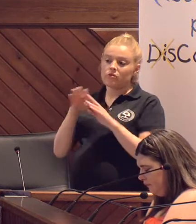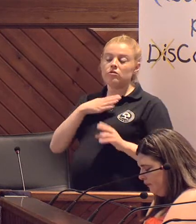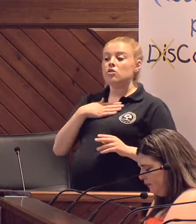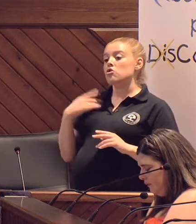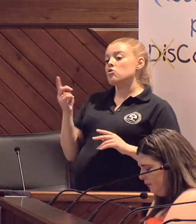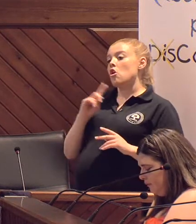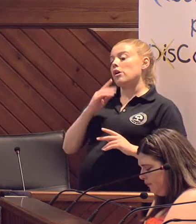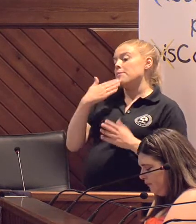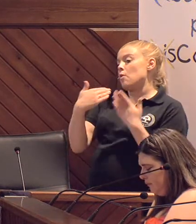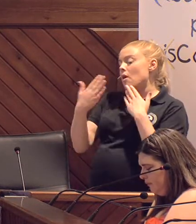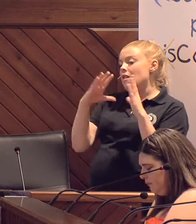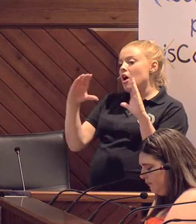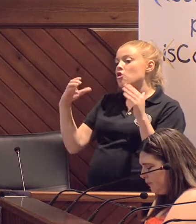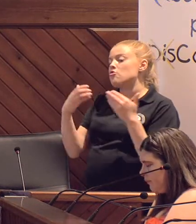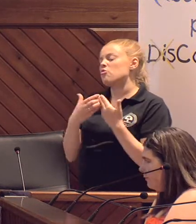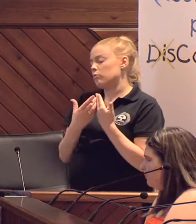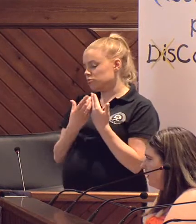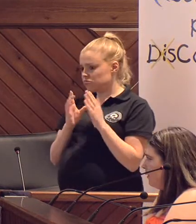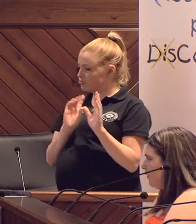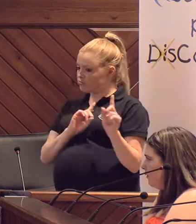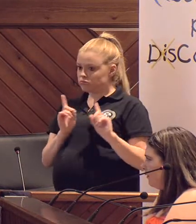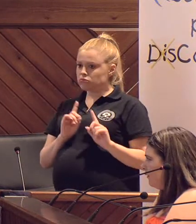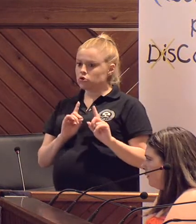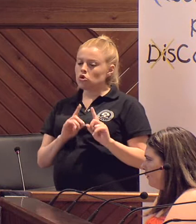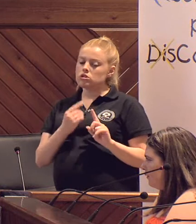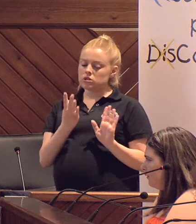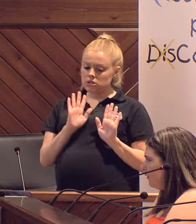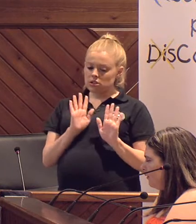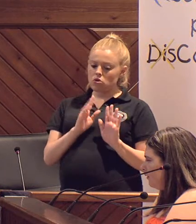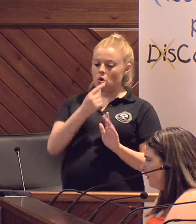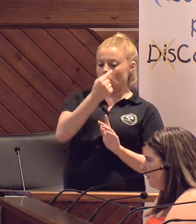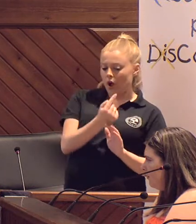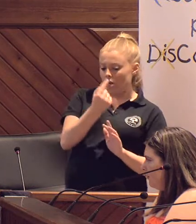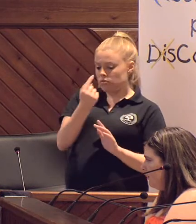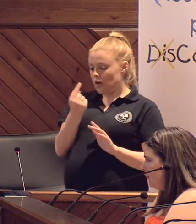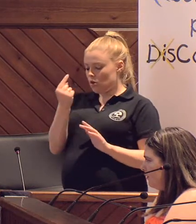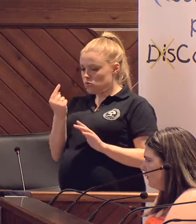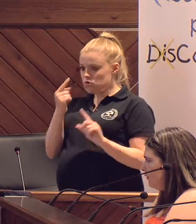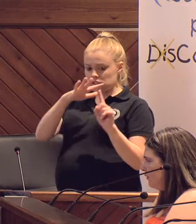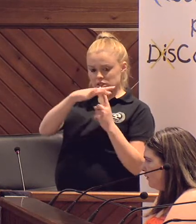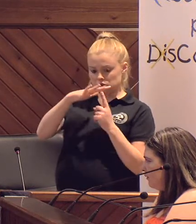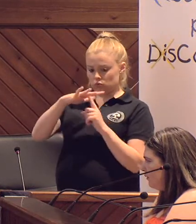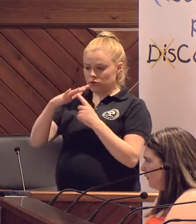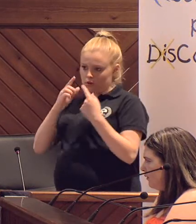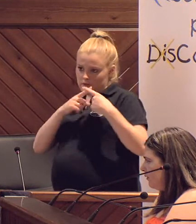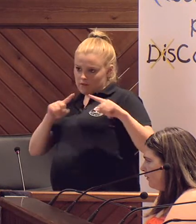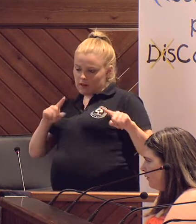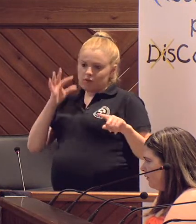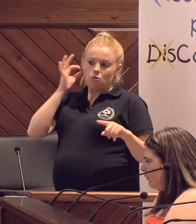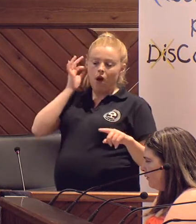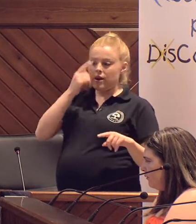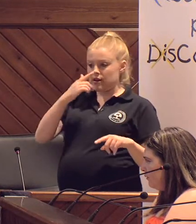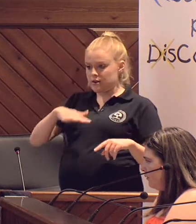de estas personas como un grupo, sino que hay que hablar de cada uno de ellos en diversas situaciones. Son mujeres,